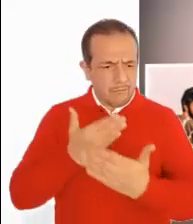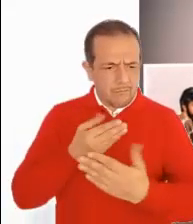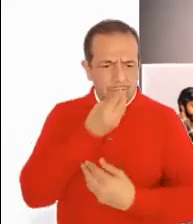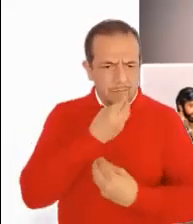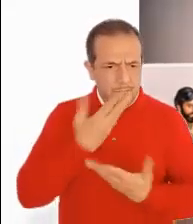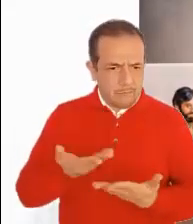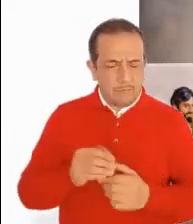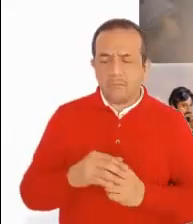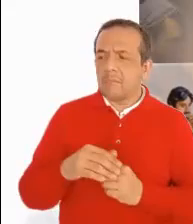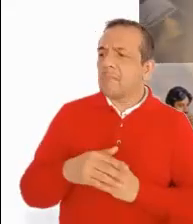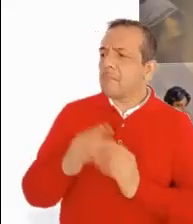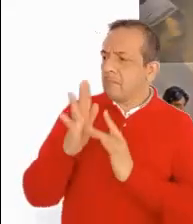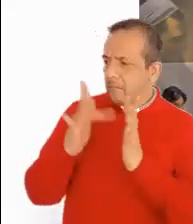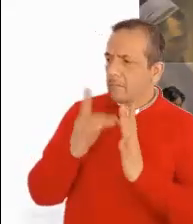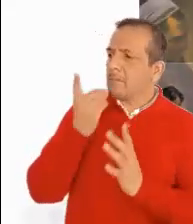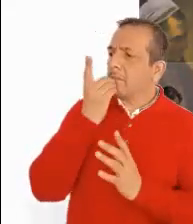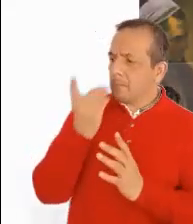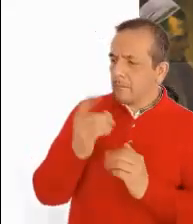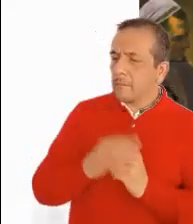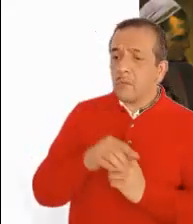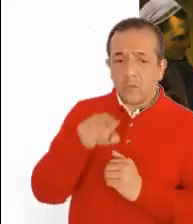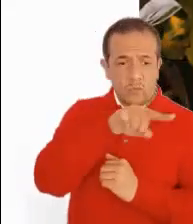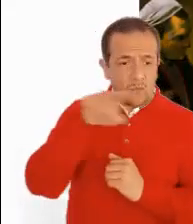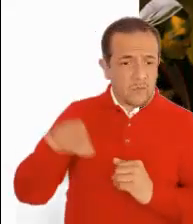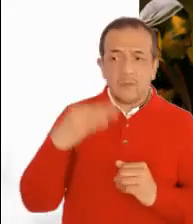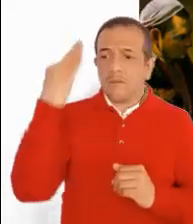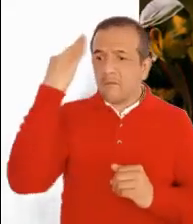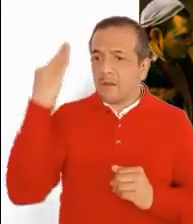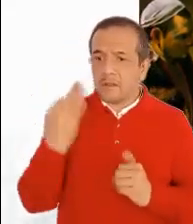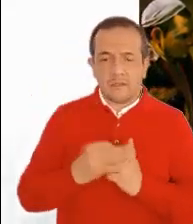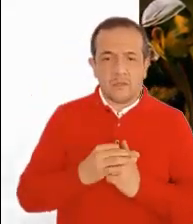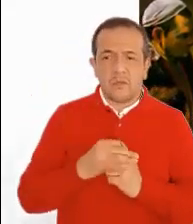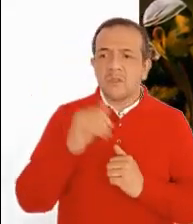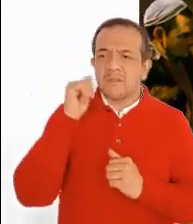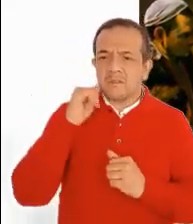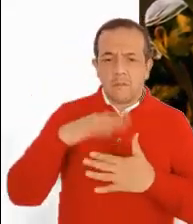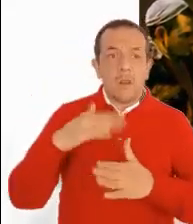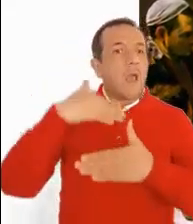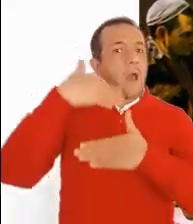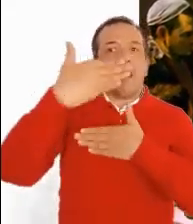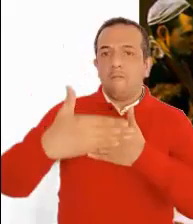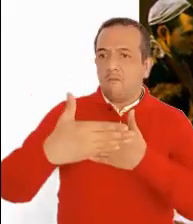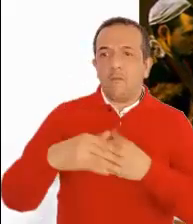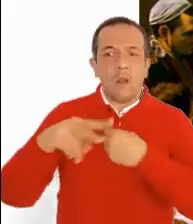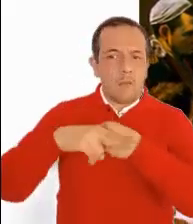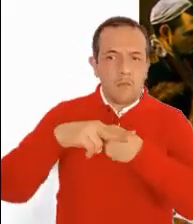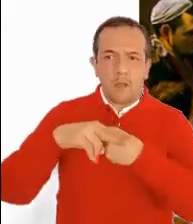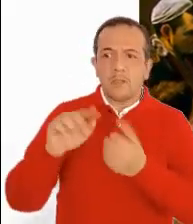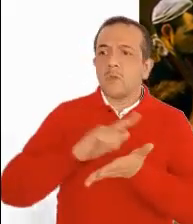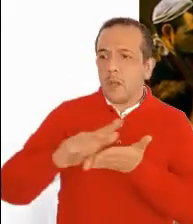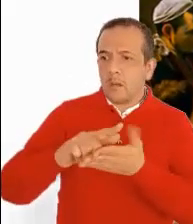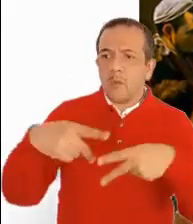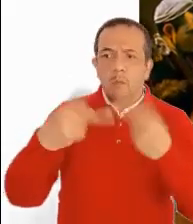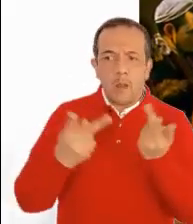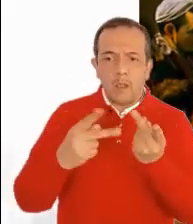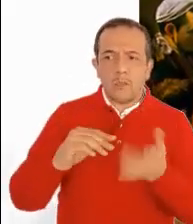comer. Pero el Señor le dijo, Ustedes, los fariseos, limpian el exterior del vaso y del